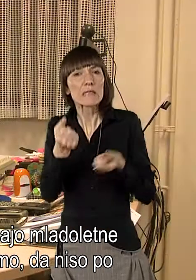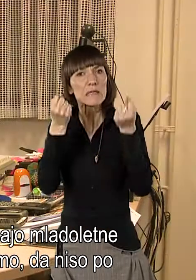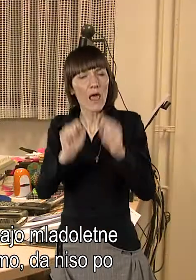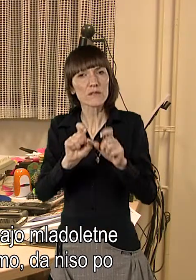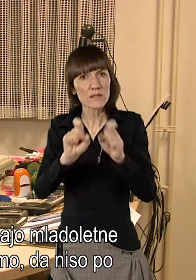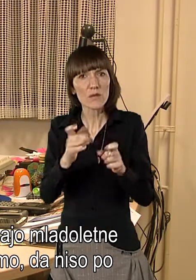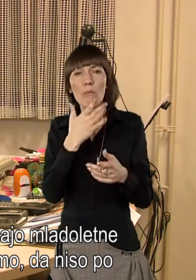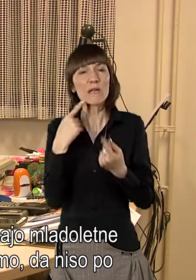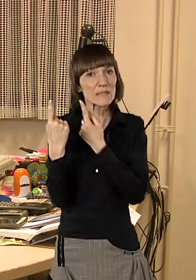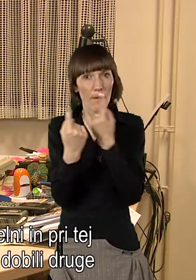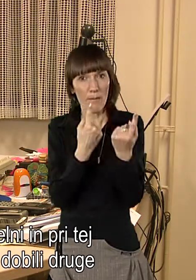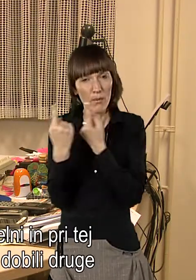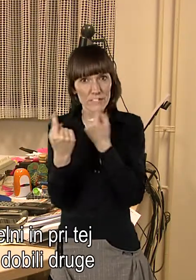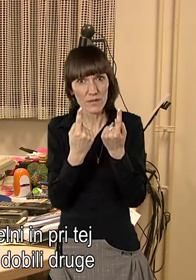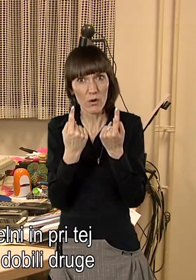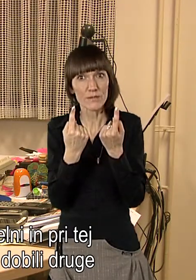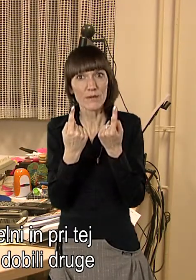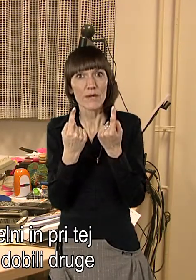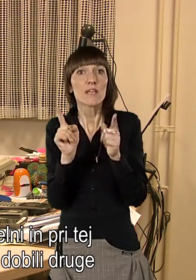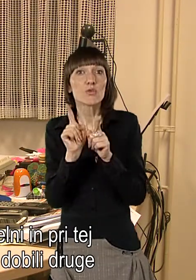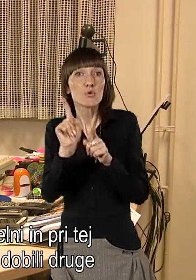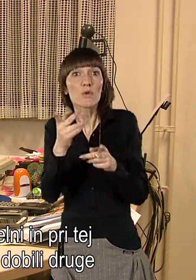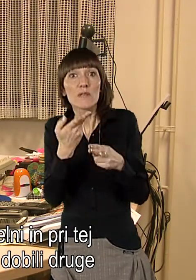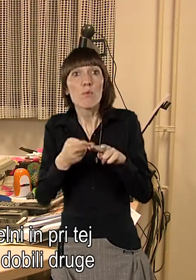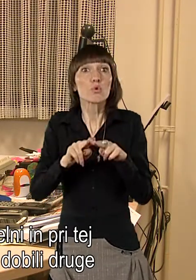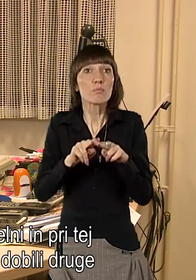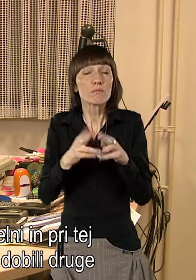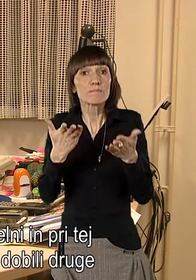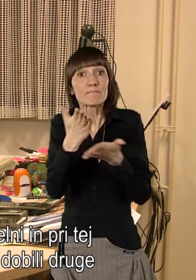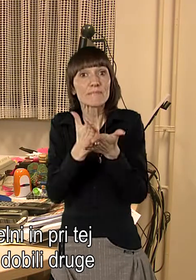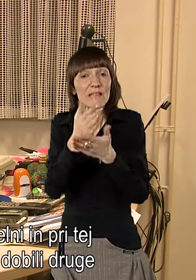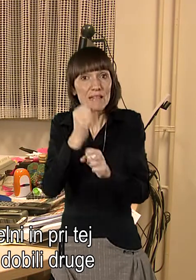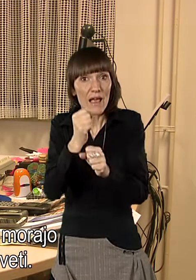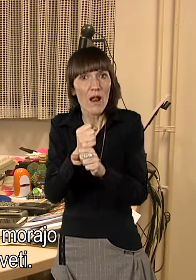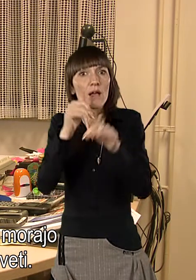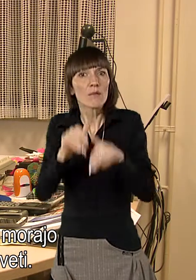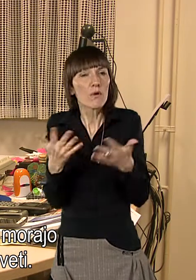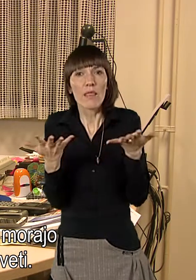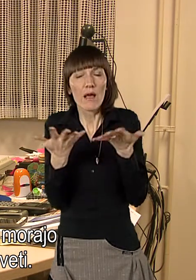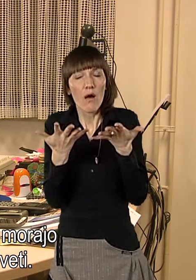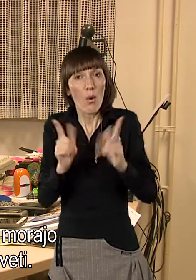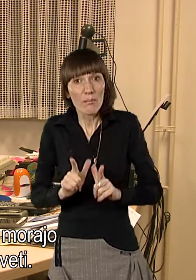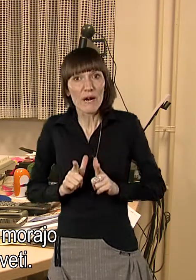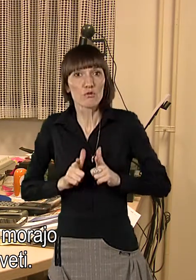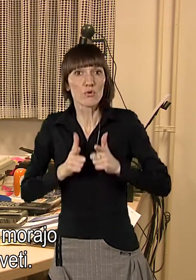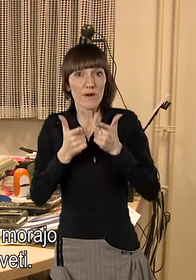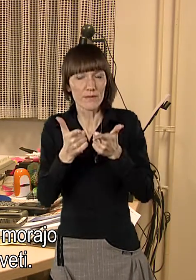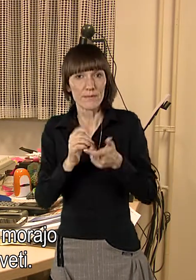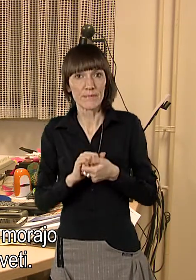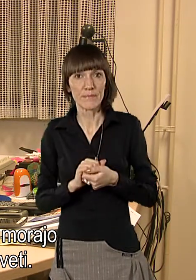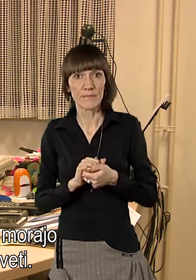niso polastni krivdi brezposleni, da v tej starosti ne bojo več dobili druge zaposlitve, da morajo nekako, nekako